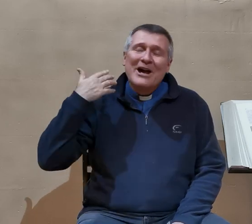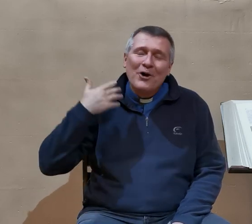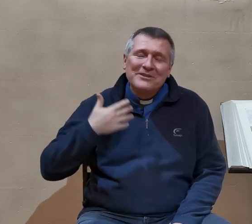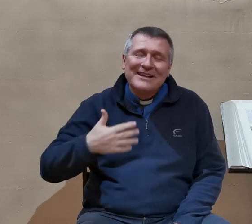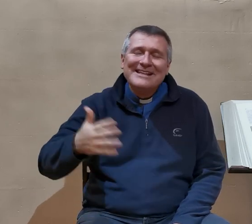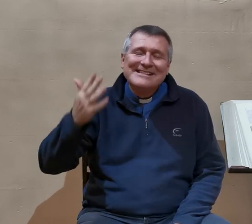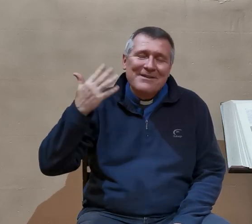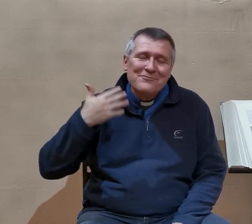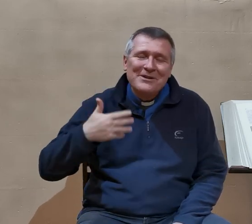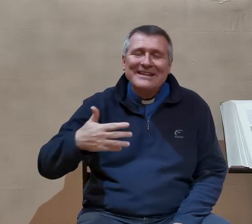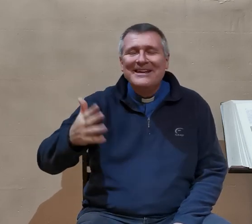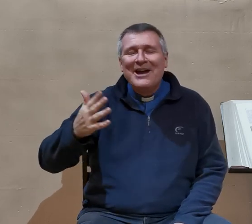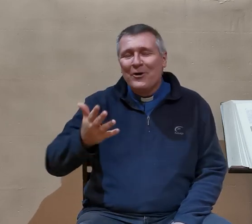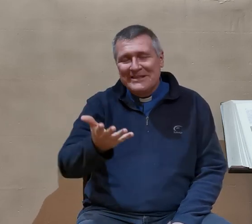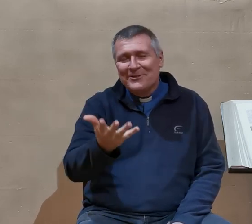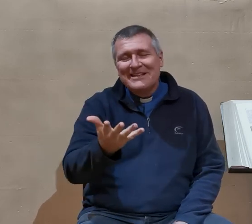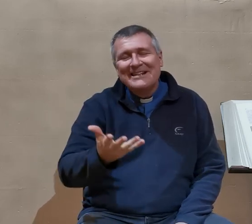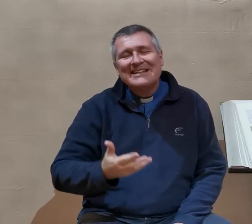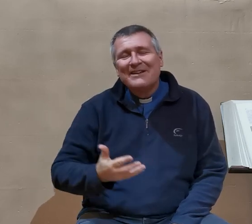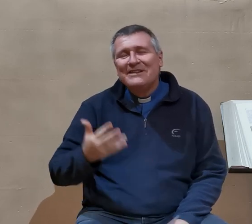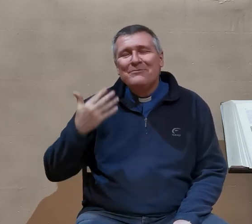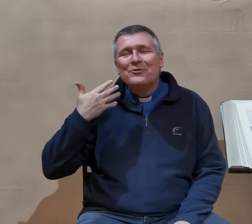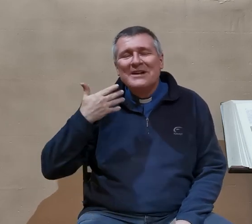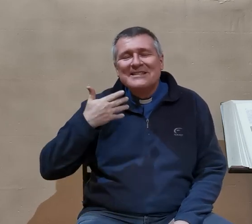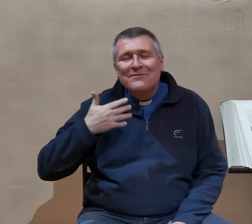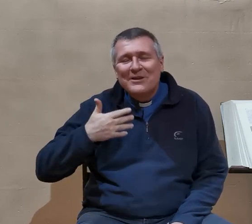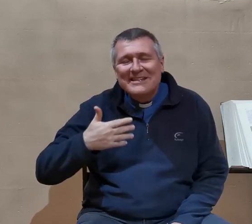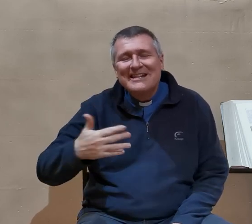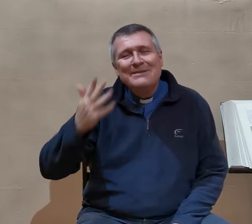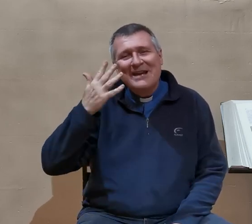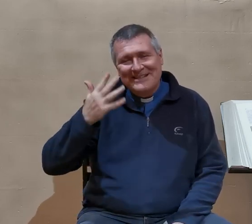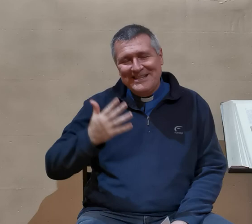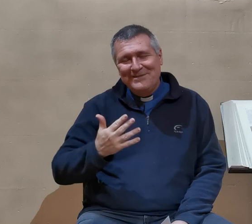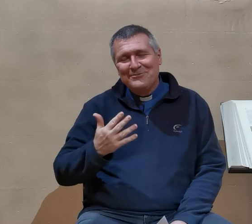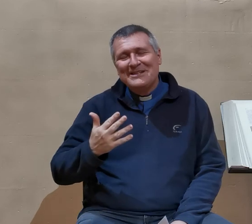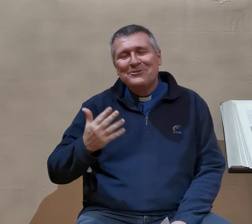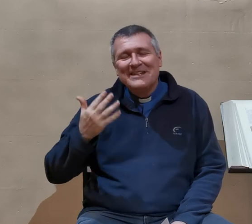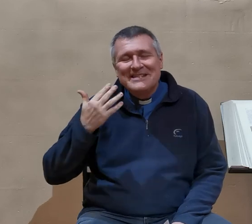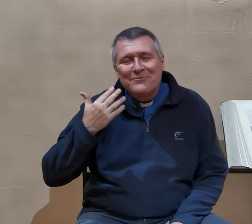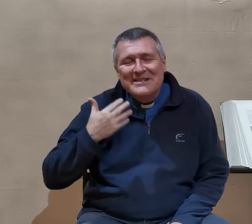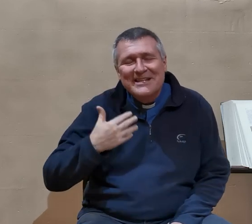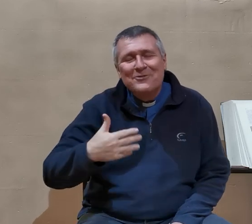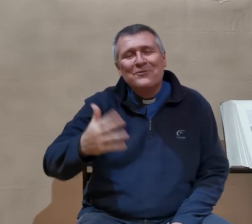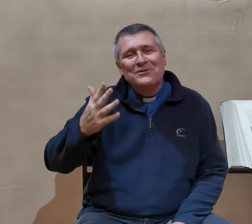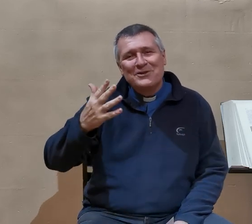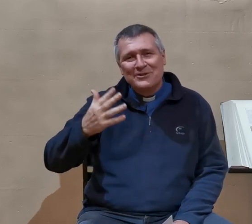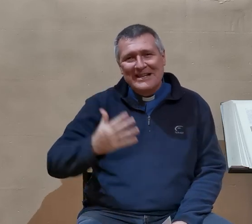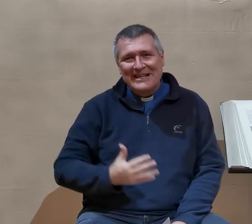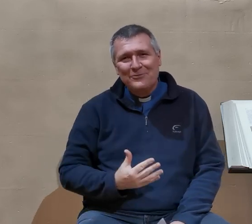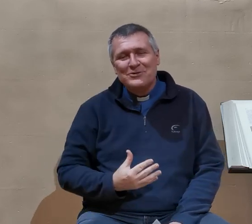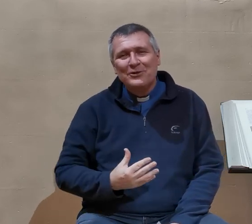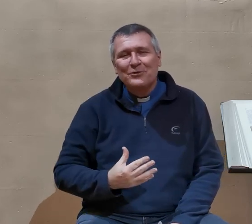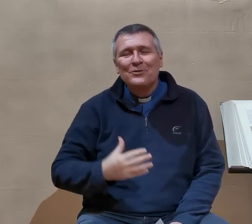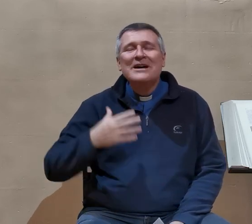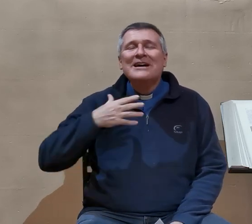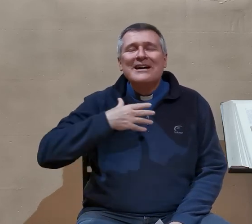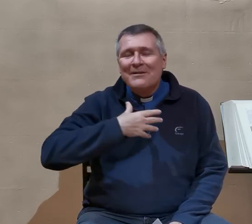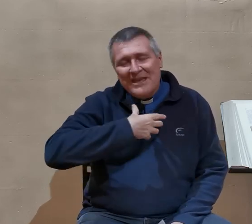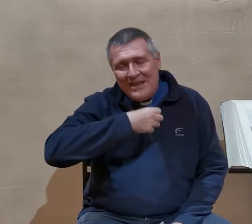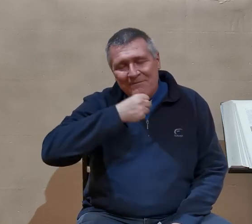Et bien entrer, savourer, en lisant cette lettre à Philemon, savourer cette liberté qu'il vous est donnée, savourer cette confiance dans laquelle nous entrons et